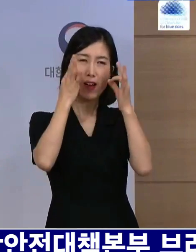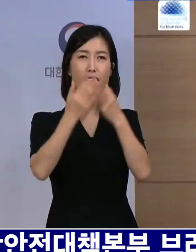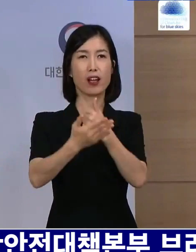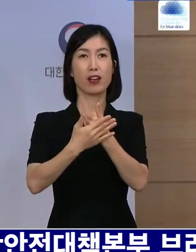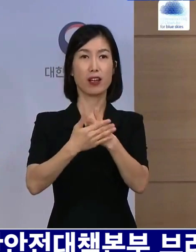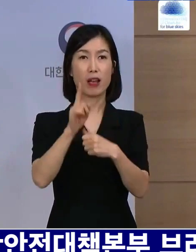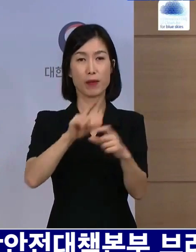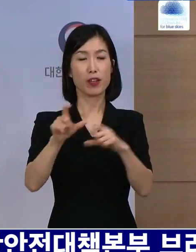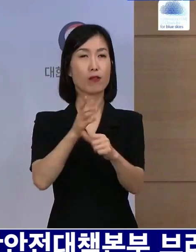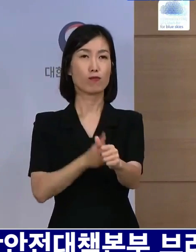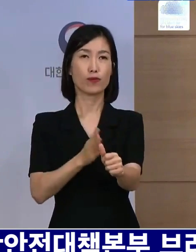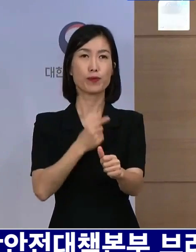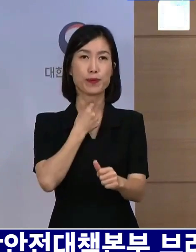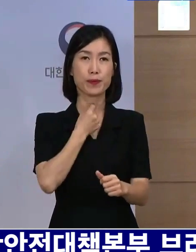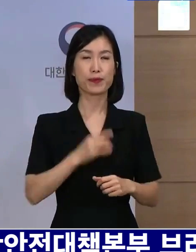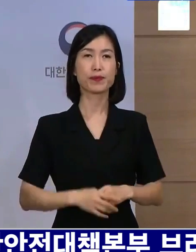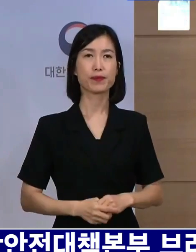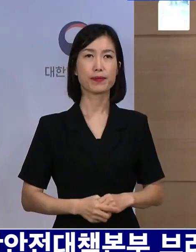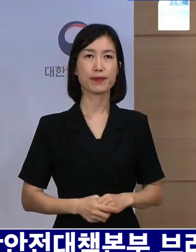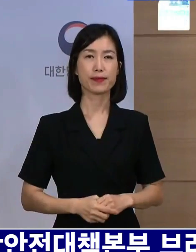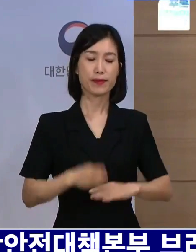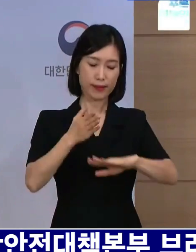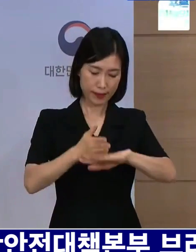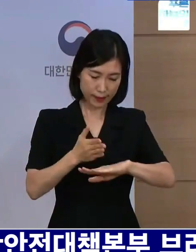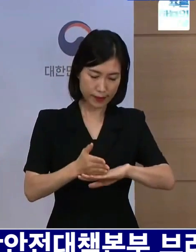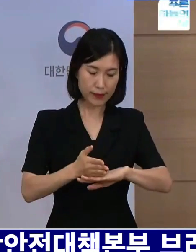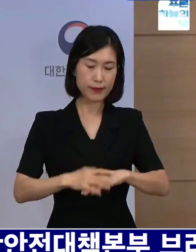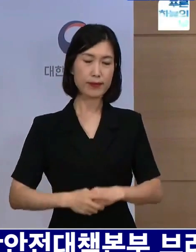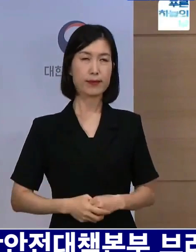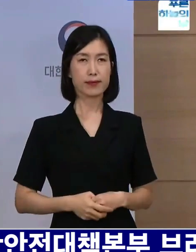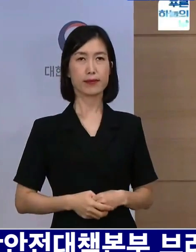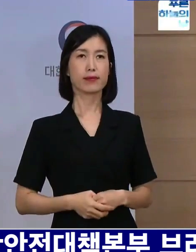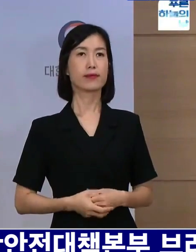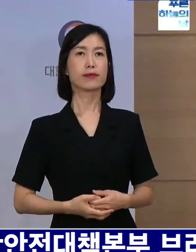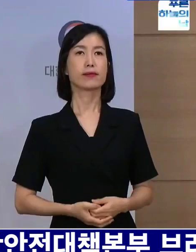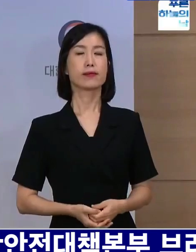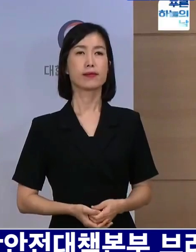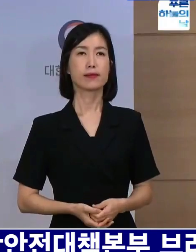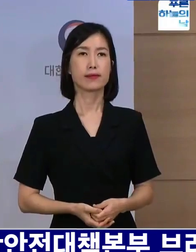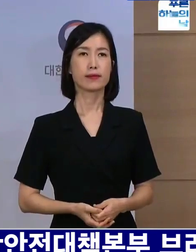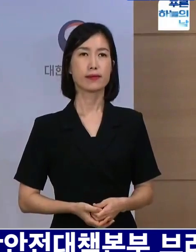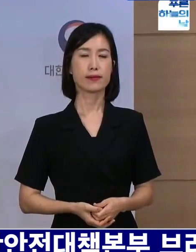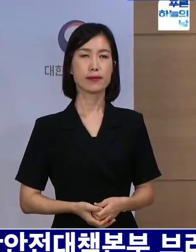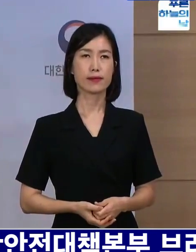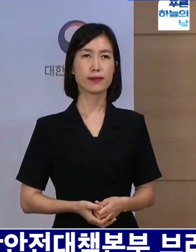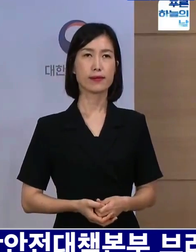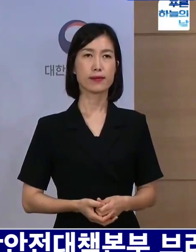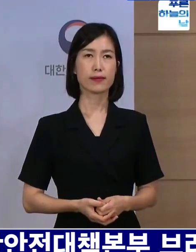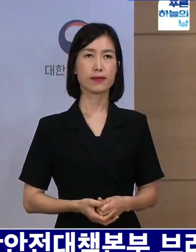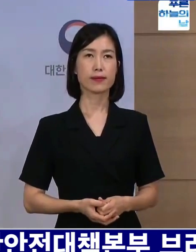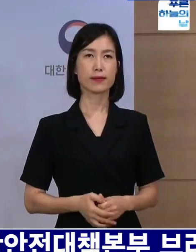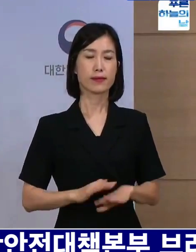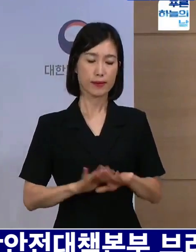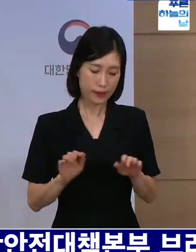노력해 주실 것을 다시 한번 당부드리겠습니다. 감사합니다. 네, 이것으로 브리핑을 마치겠습니다. 참여해 주셔서 감사합니다. 감사합니다.